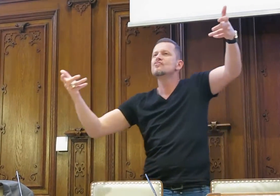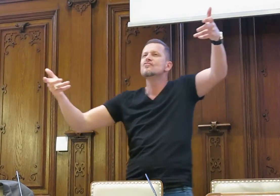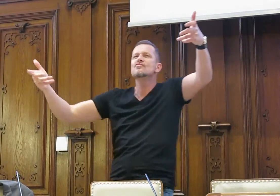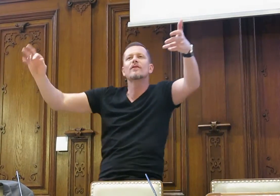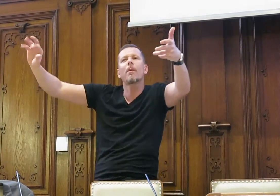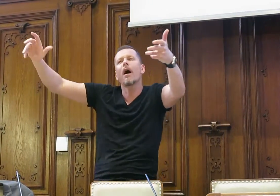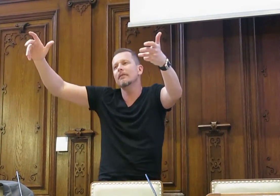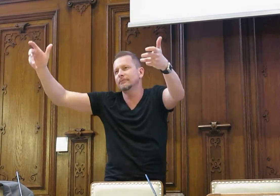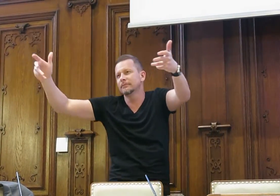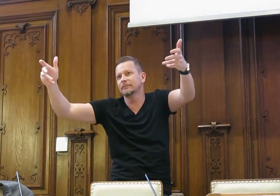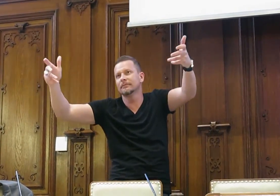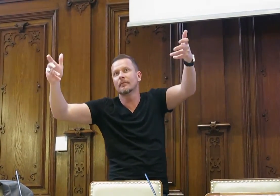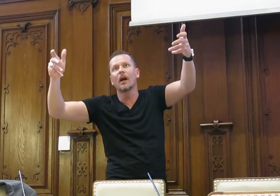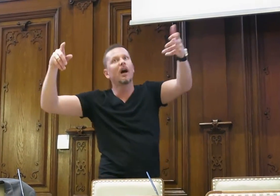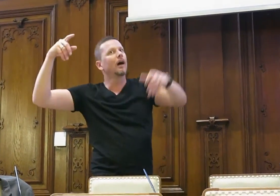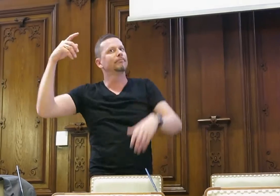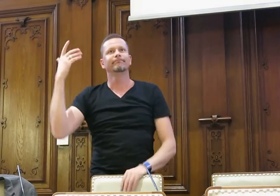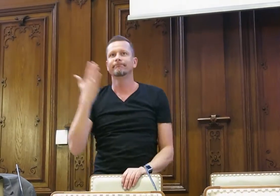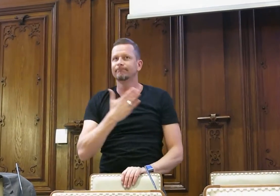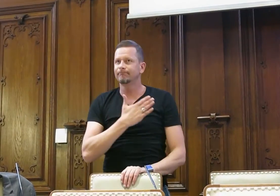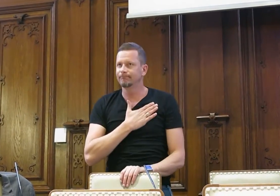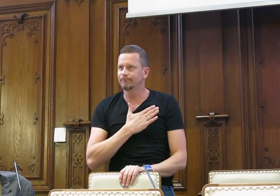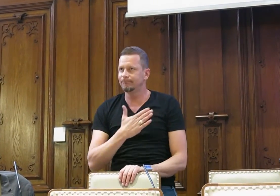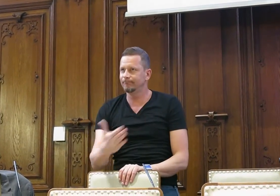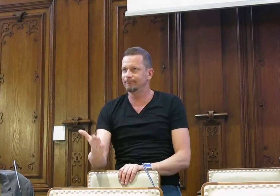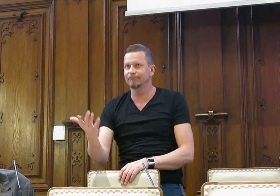das Flugzeug erholt sich wieder, es ist wieder ganz auf normaler Flughöhe.